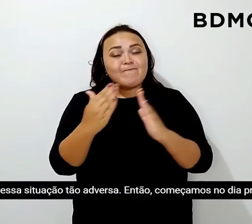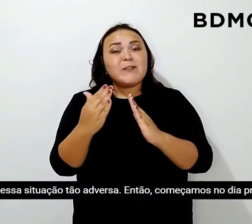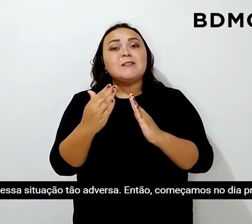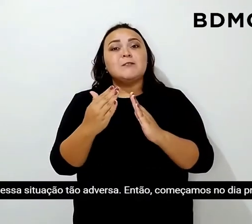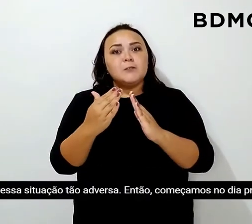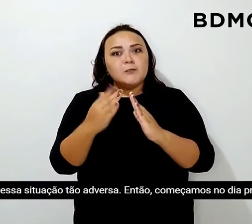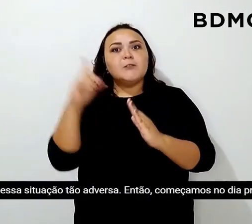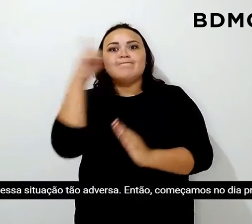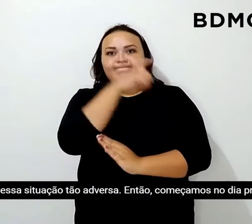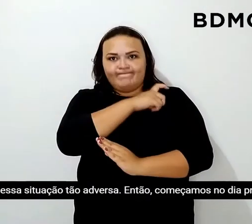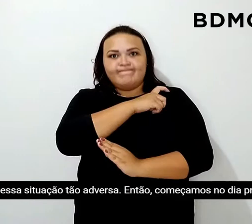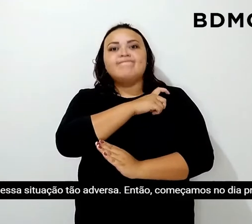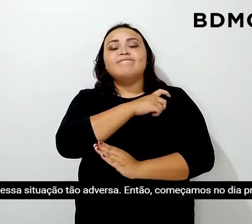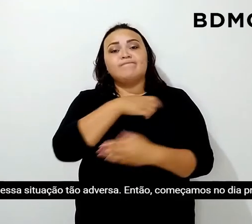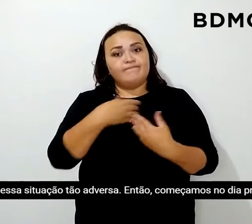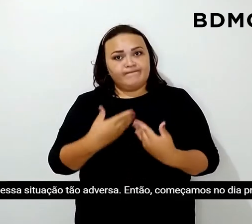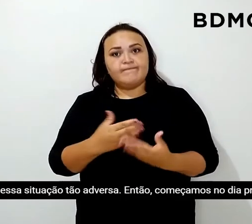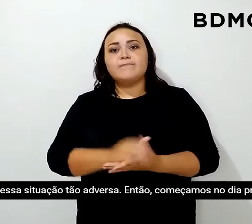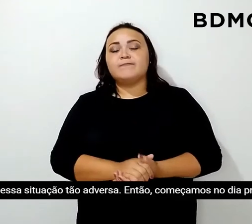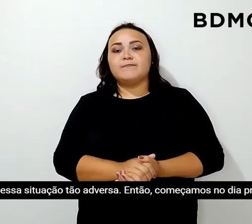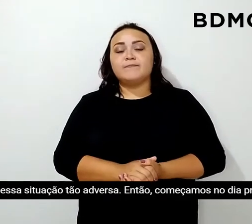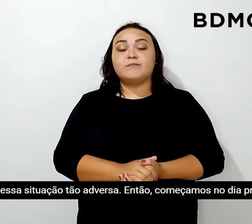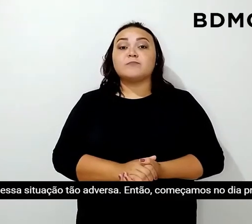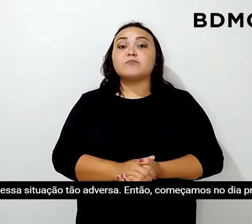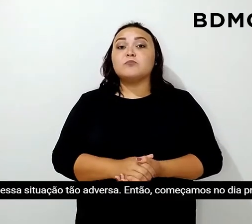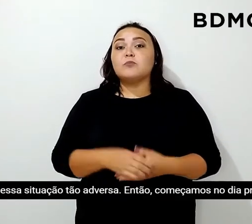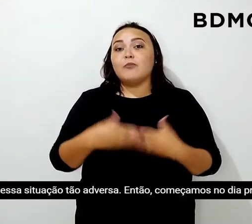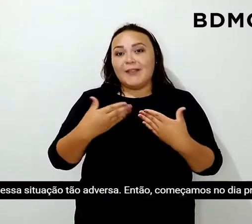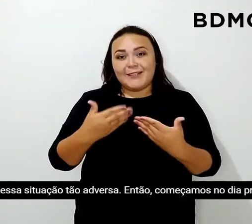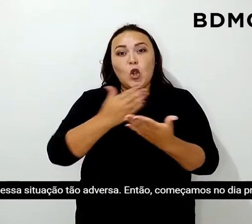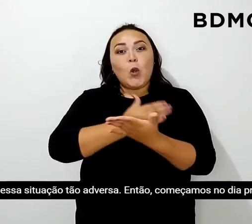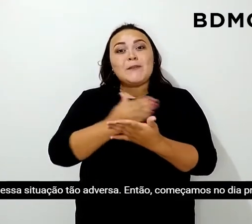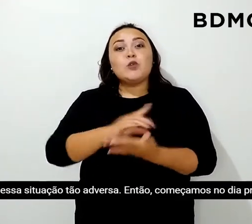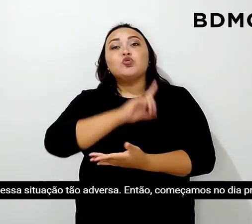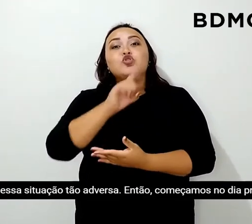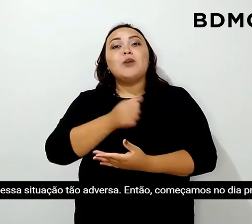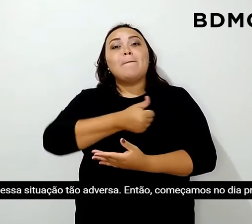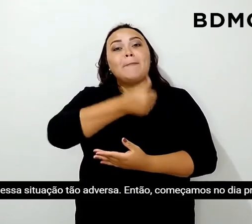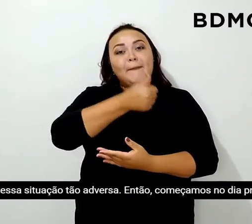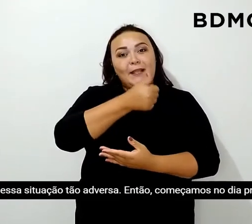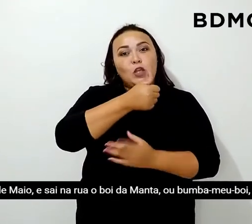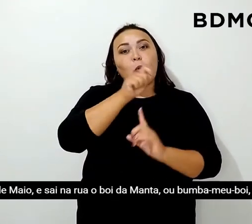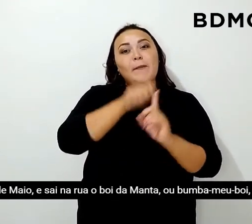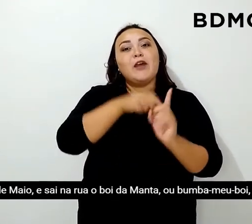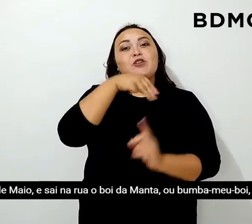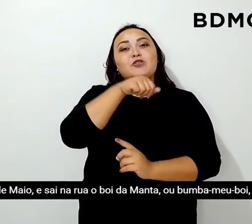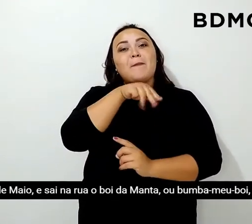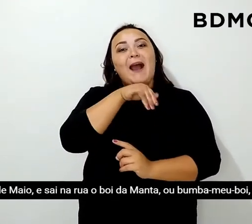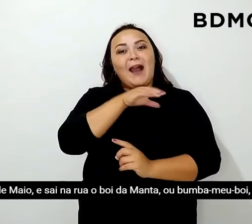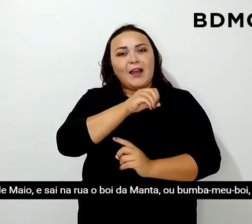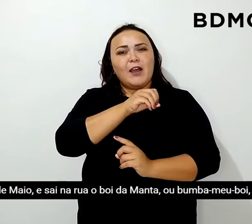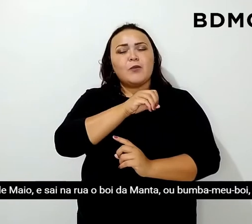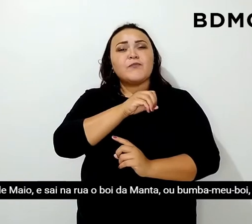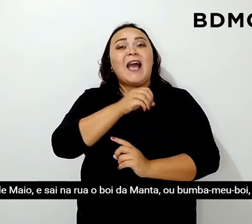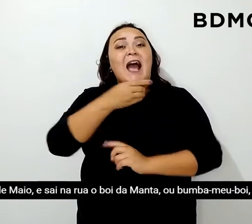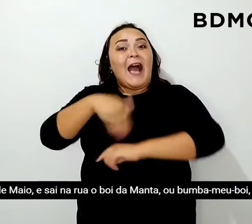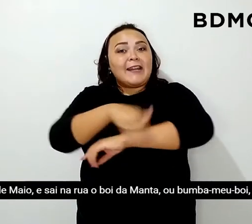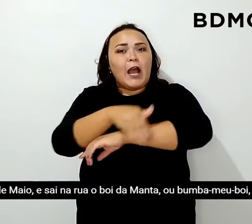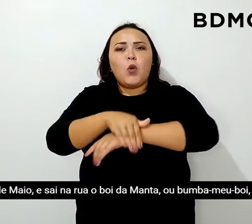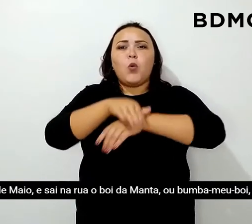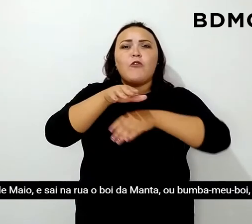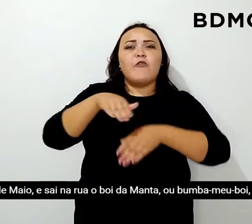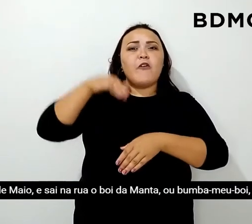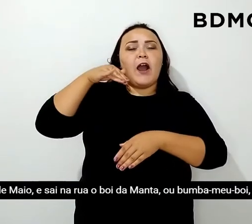tão adversa. Então, começamos no dia 1º de maio e sai na